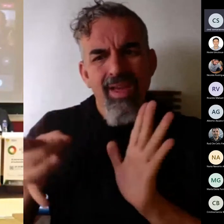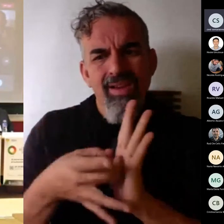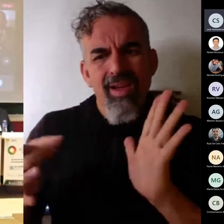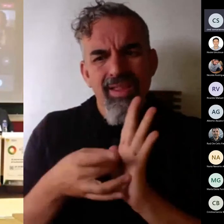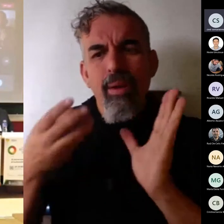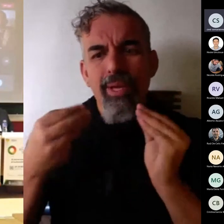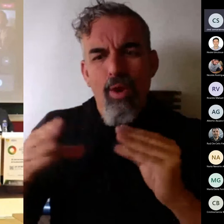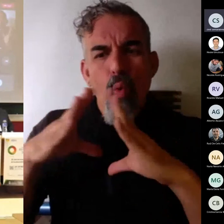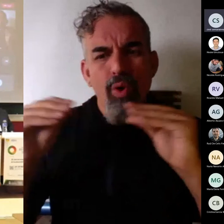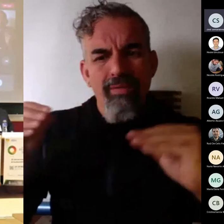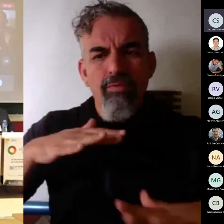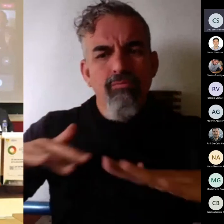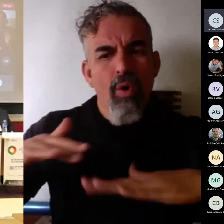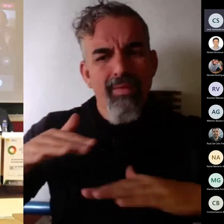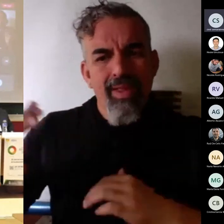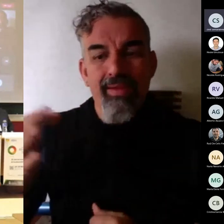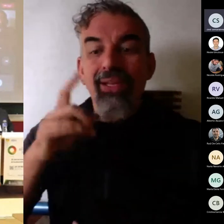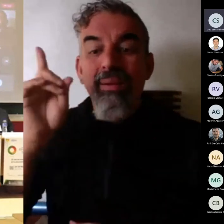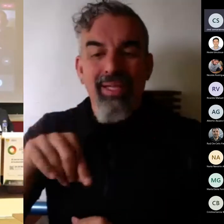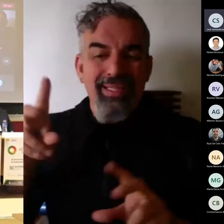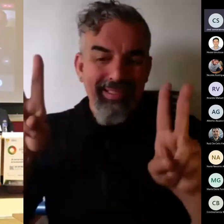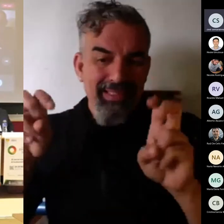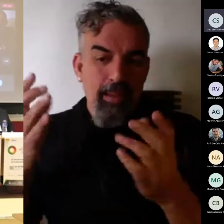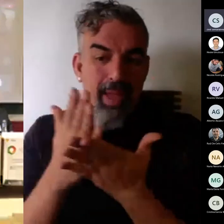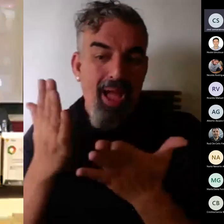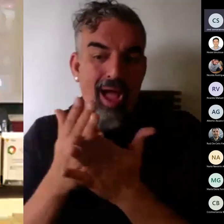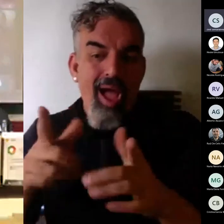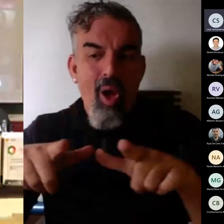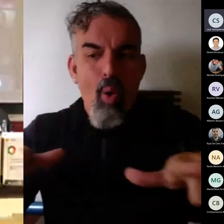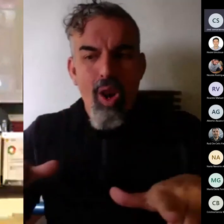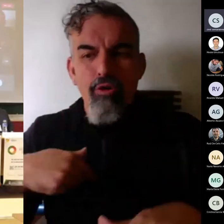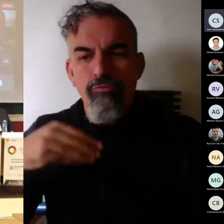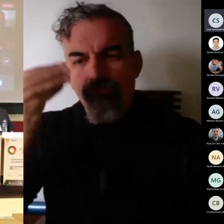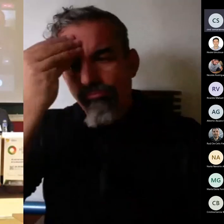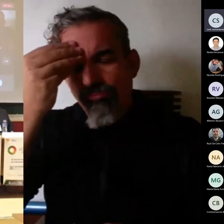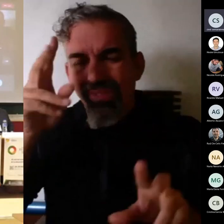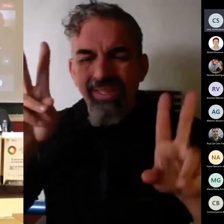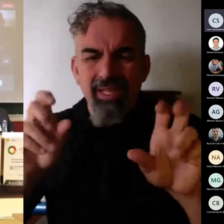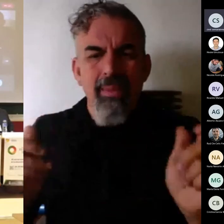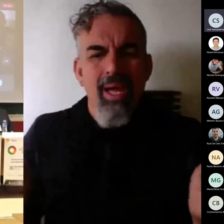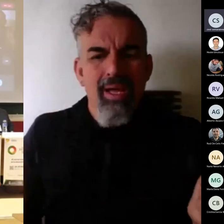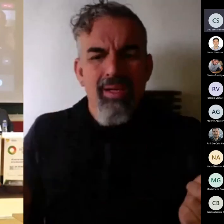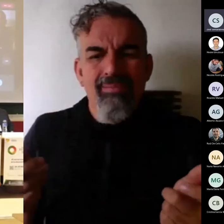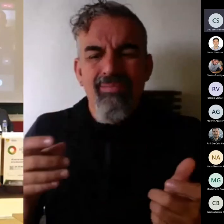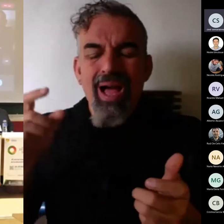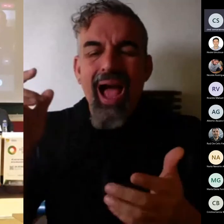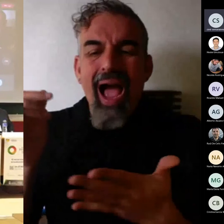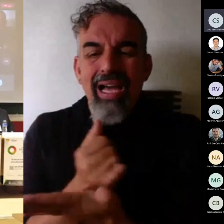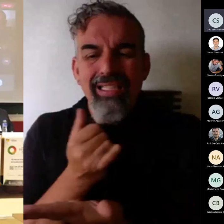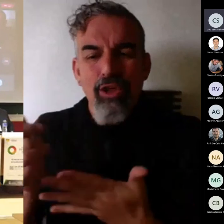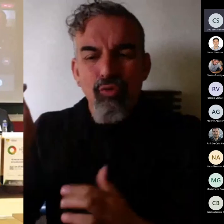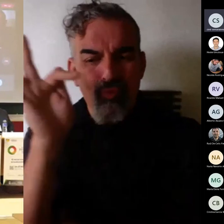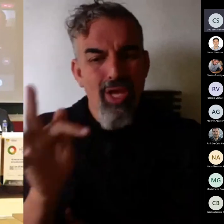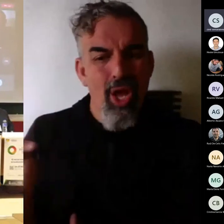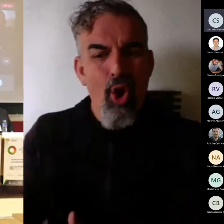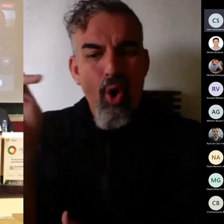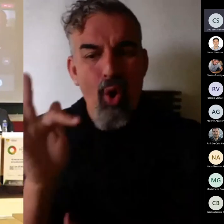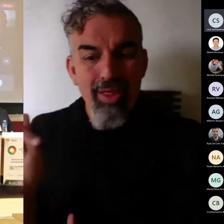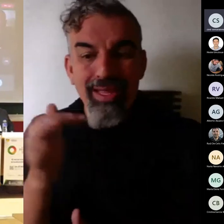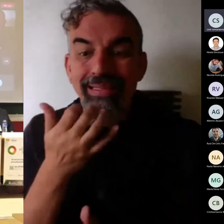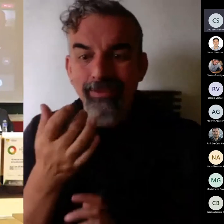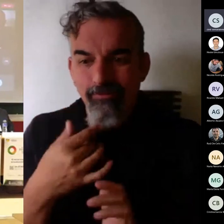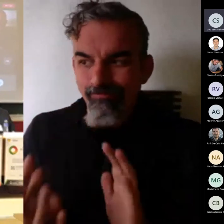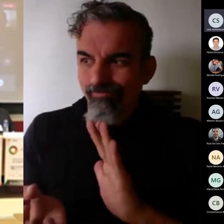la universidad y el tema luego de las aulas por ejemplo yo creo que también es muy cerrado que si una asignatura es teórica querer hacer una práctica